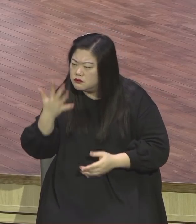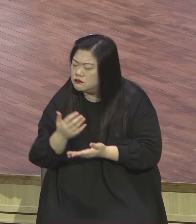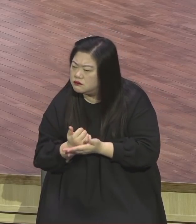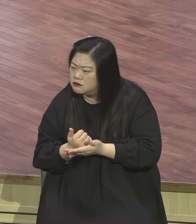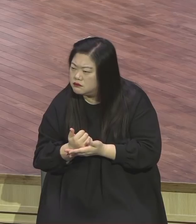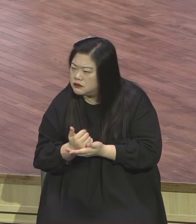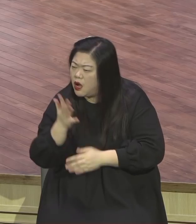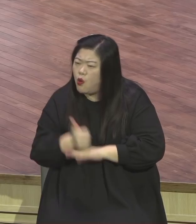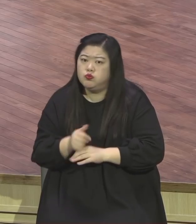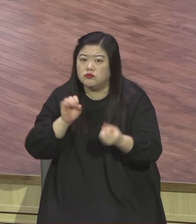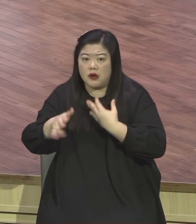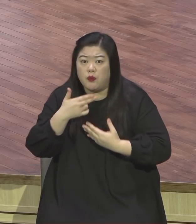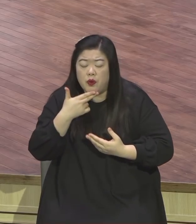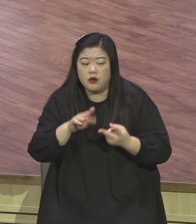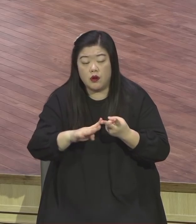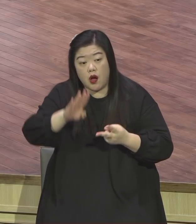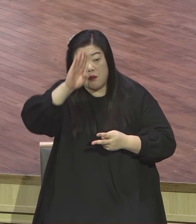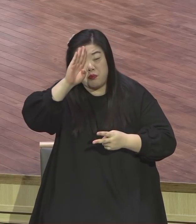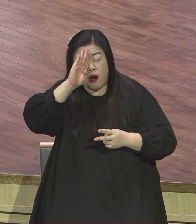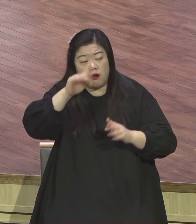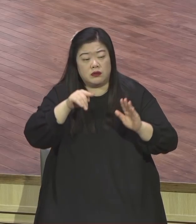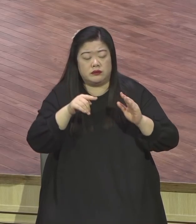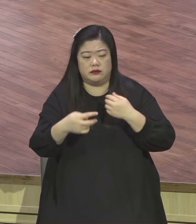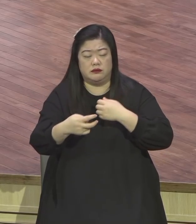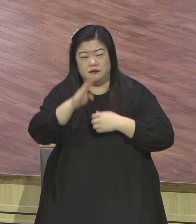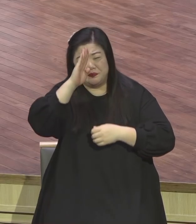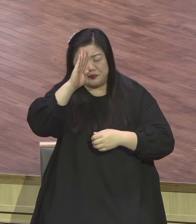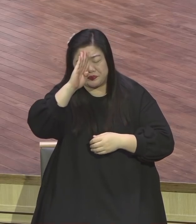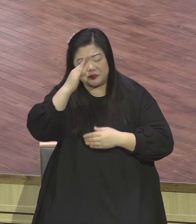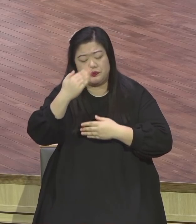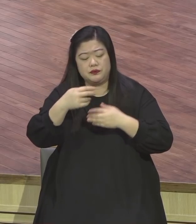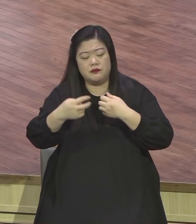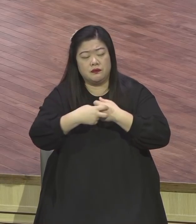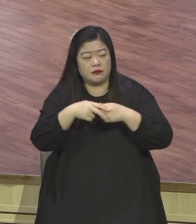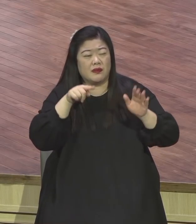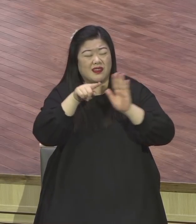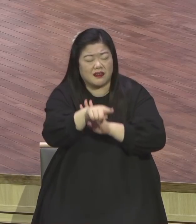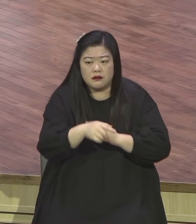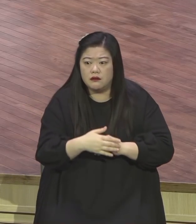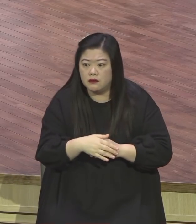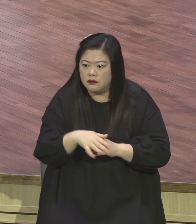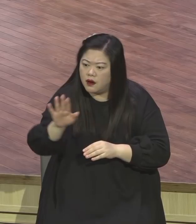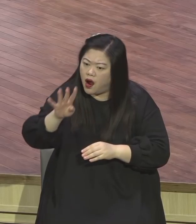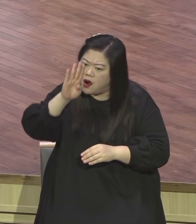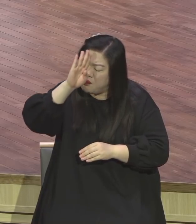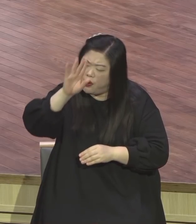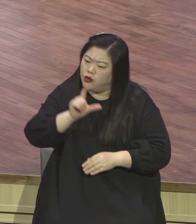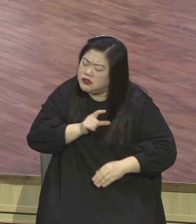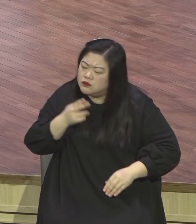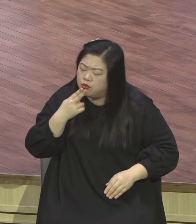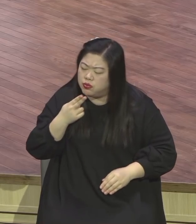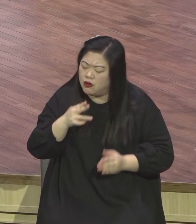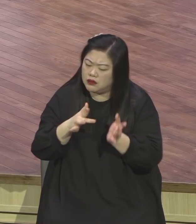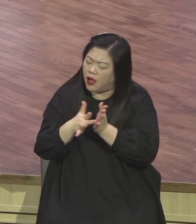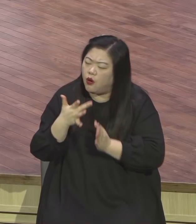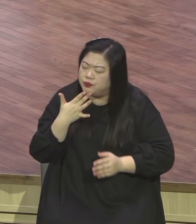답이 없습니다 어떻게 하란 말이에요 이거는요 답이 없어요 약이 없습니다 이런